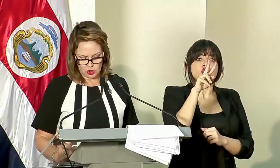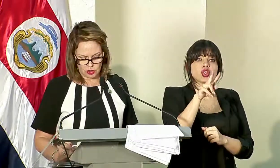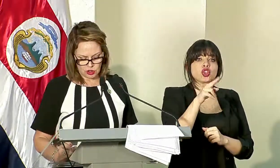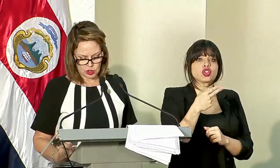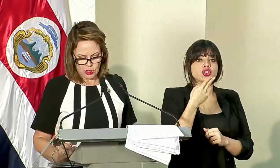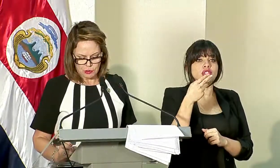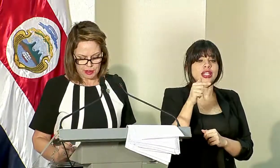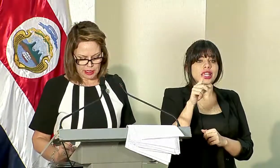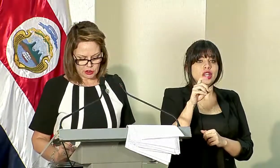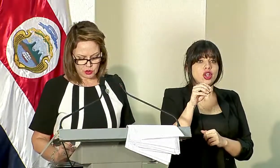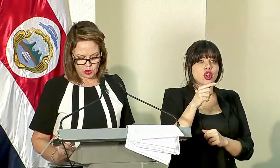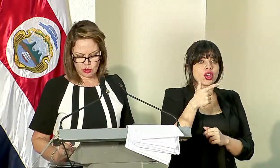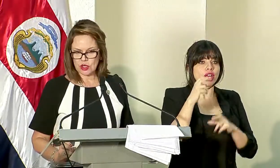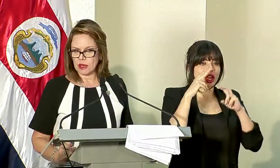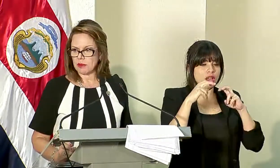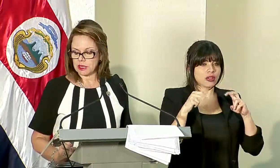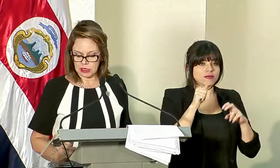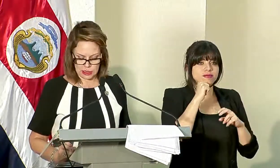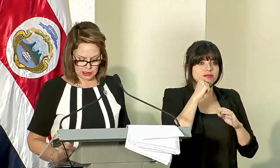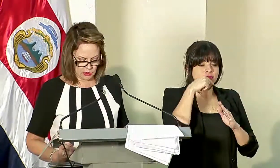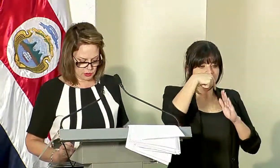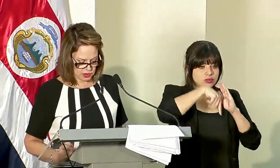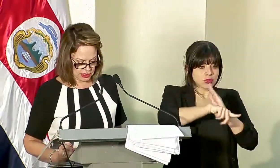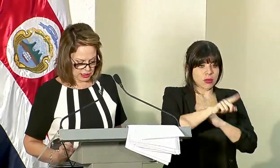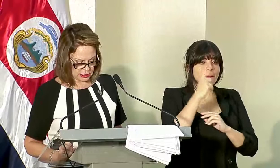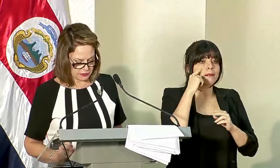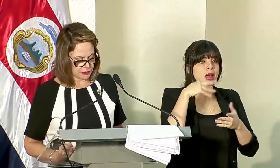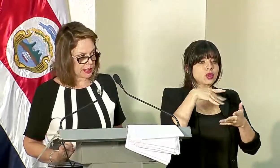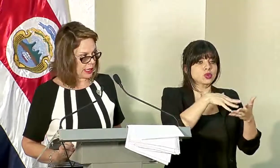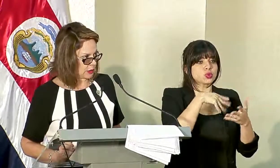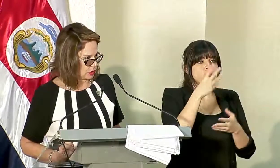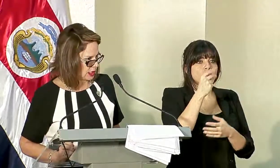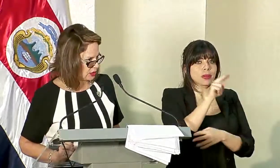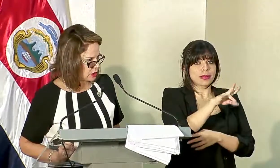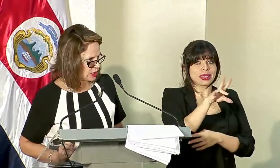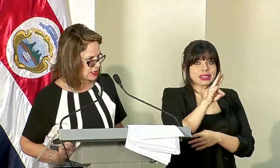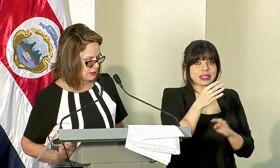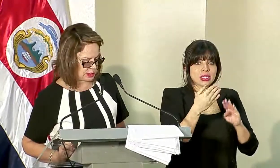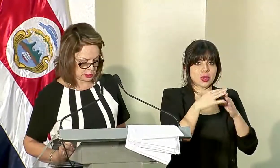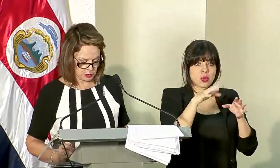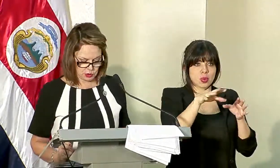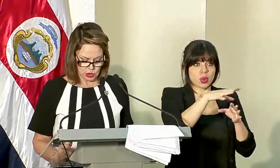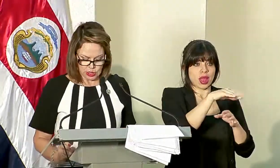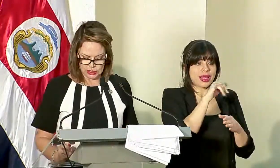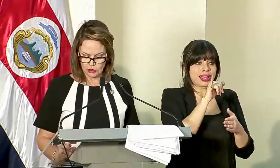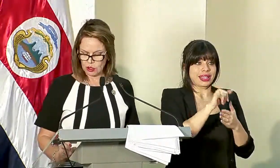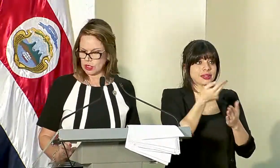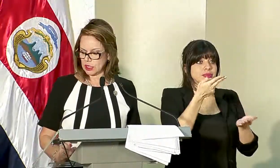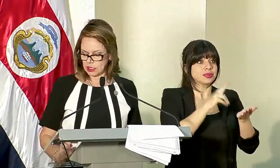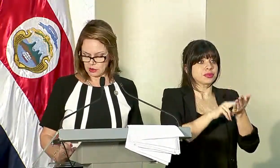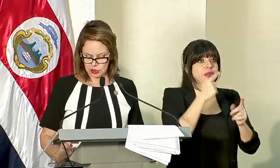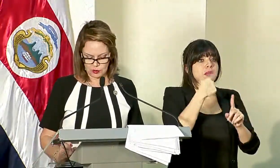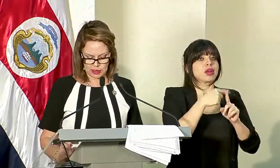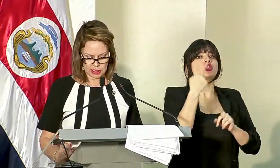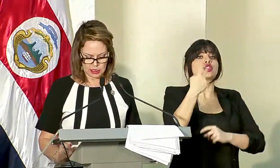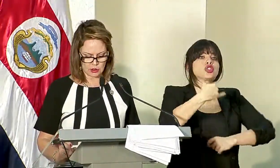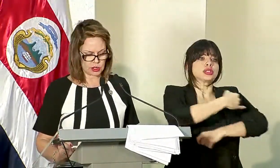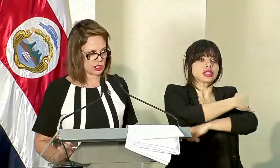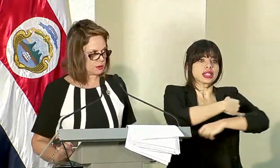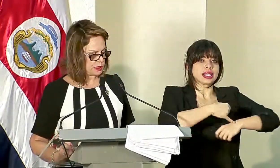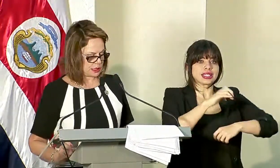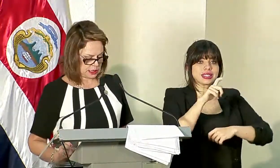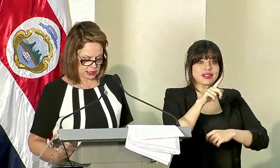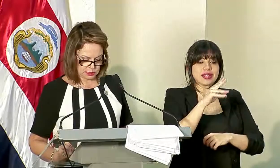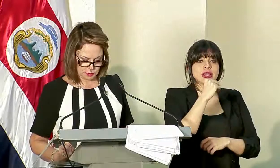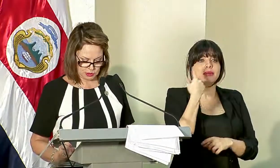hidrogeólogos para estudios en 27 comunidades. La contratación, asimismo, de dos ingenieros civiles